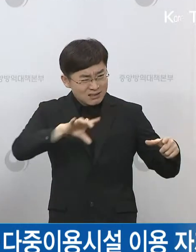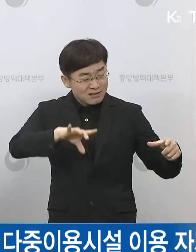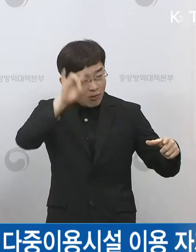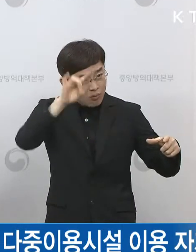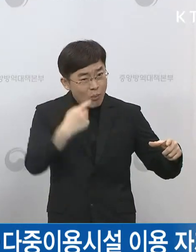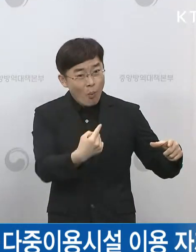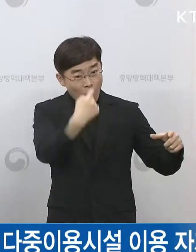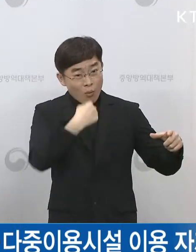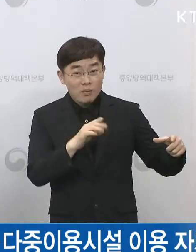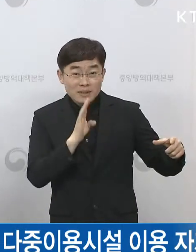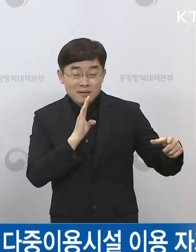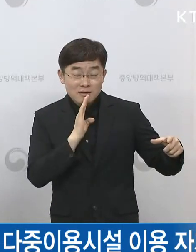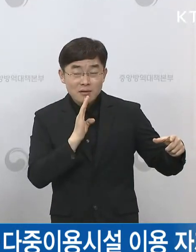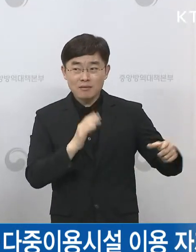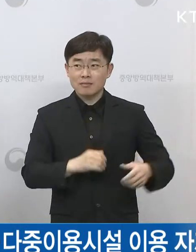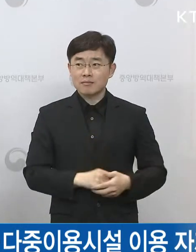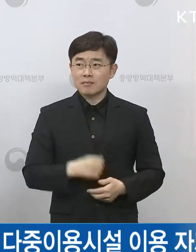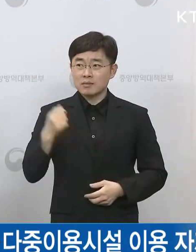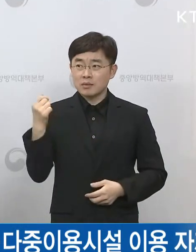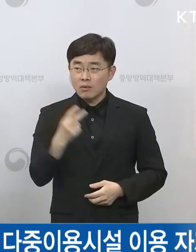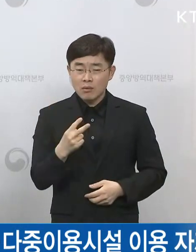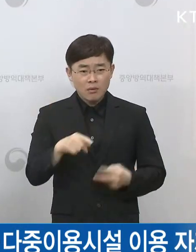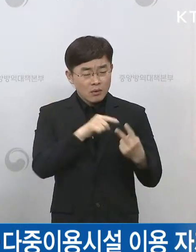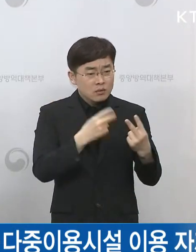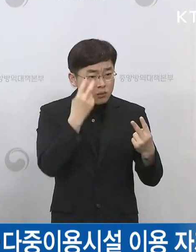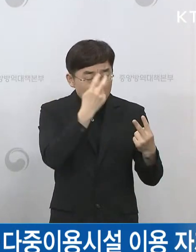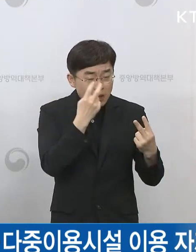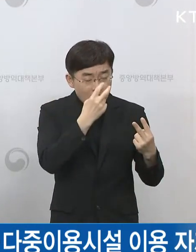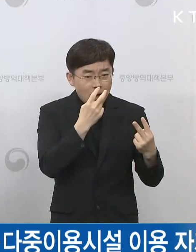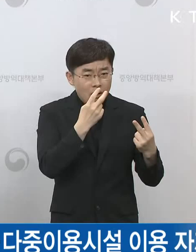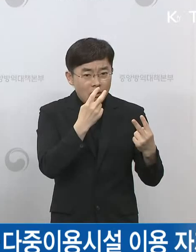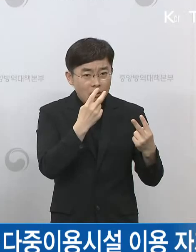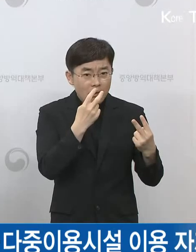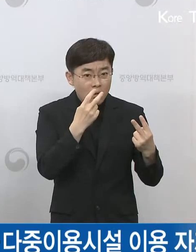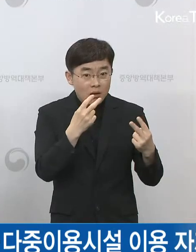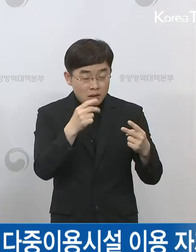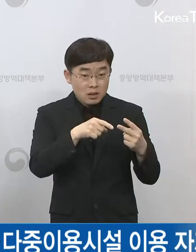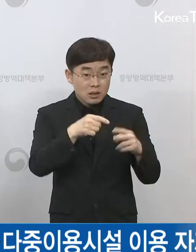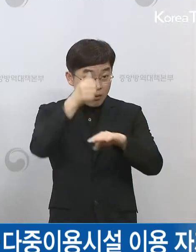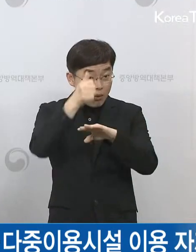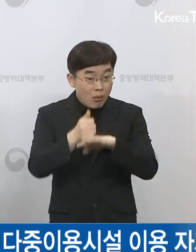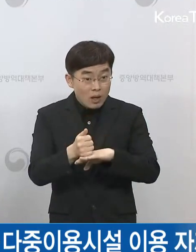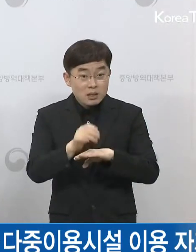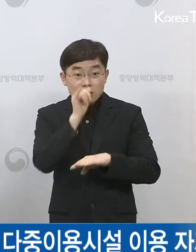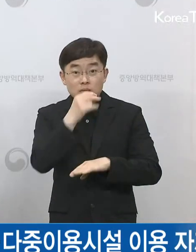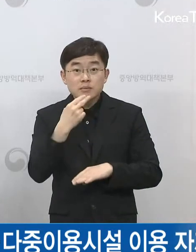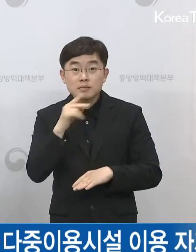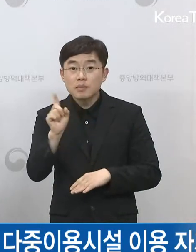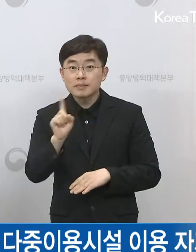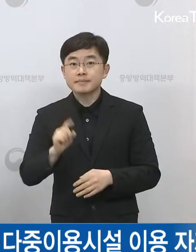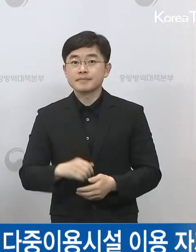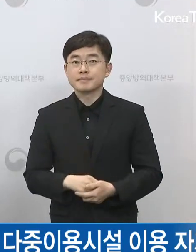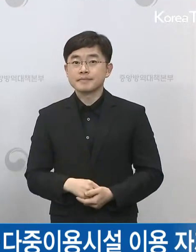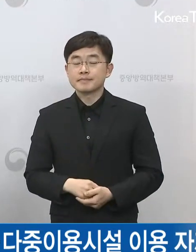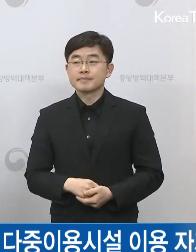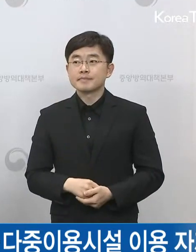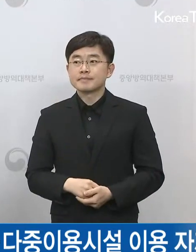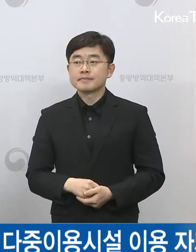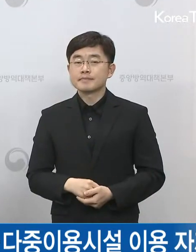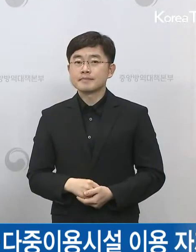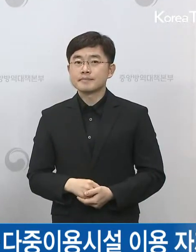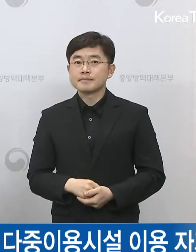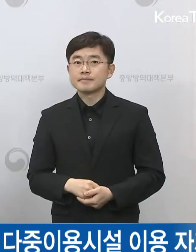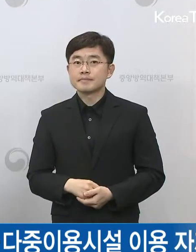수 있을지 그리고 조사 지점이 있다면 공유해주면 좋겠다라고 질문하셨습니다. 네,